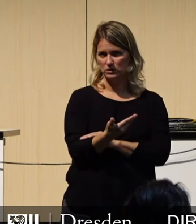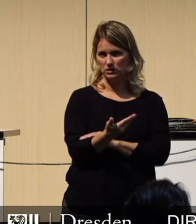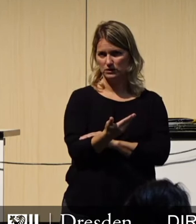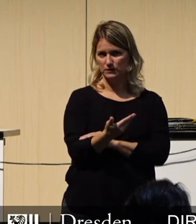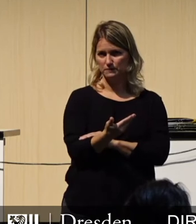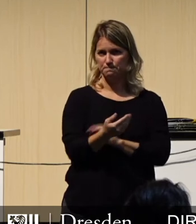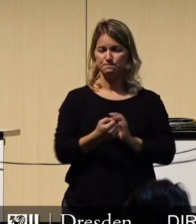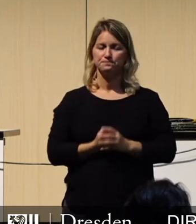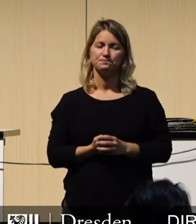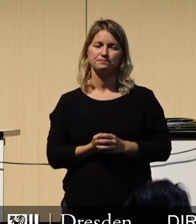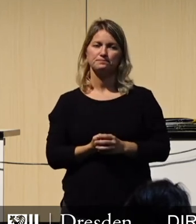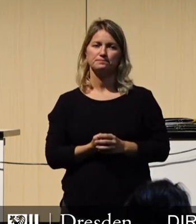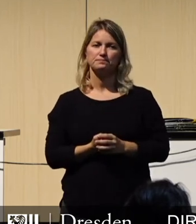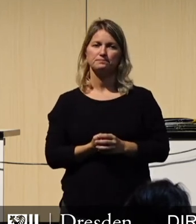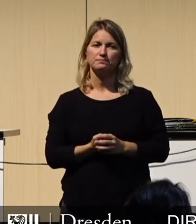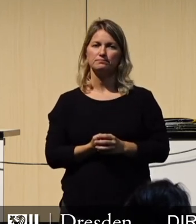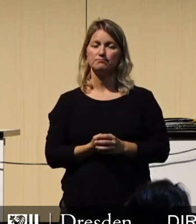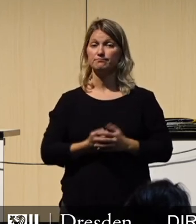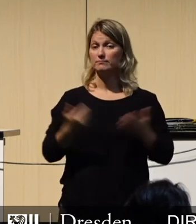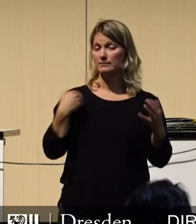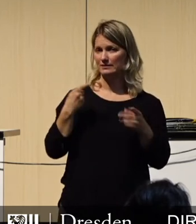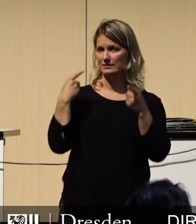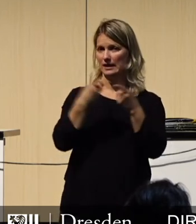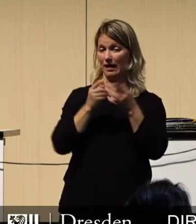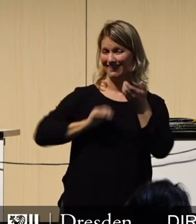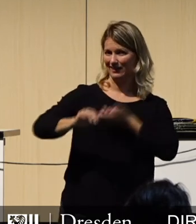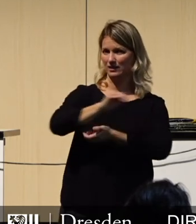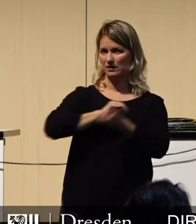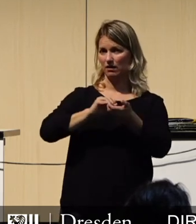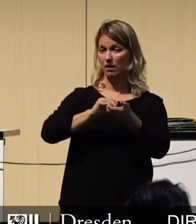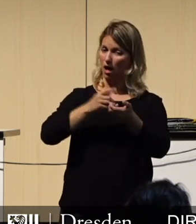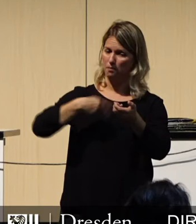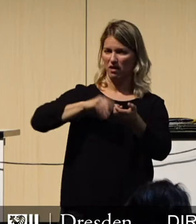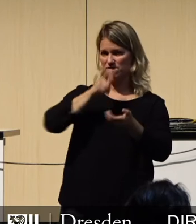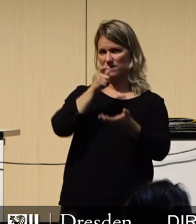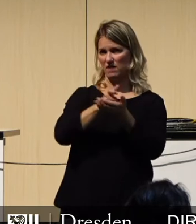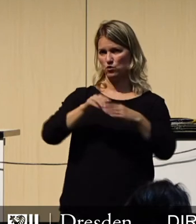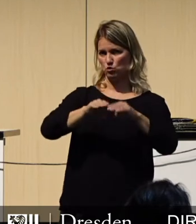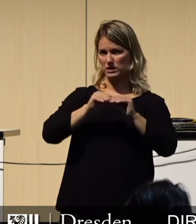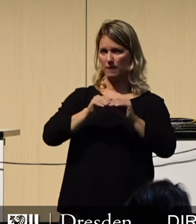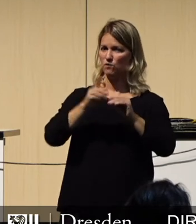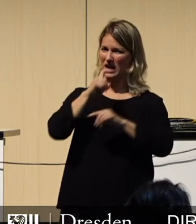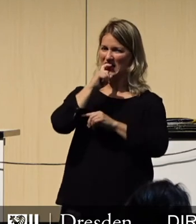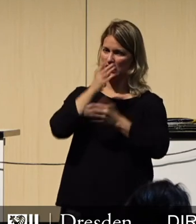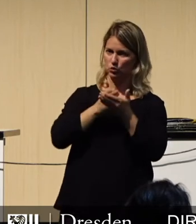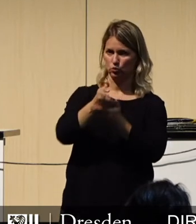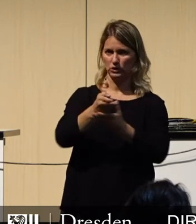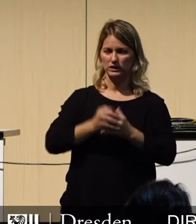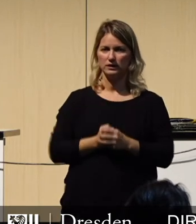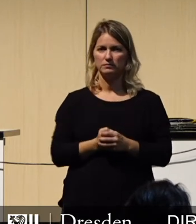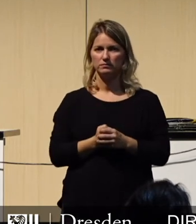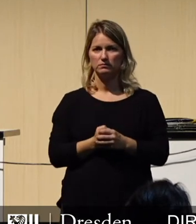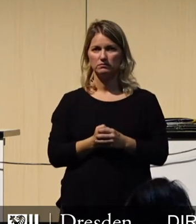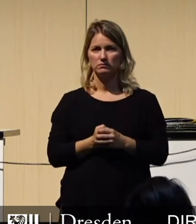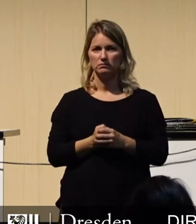Mit Verantwortung durch die Krise. Was bedeutet das konkret? Kein öffentlicher Haushalt dieser